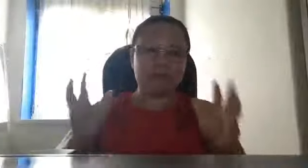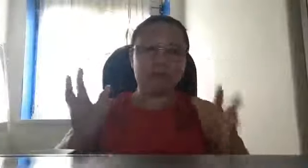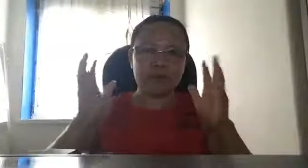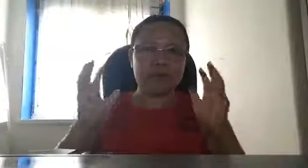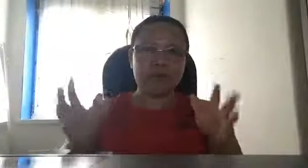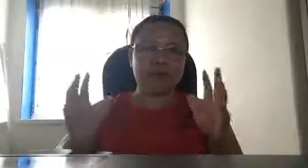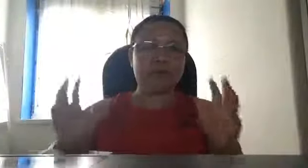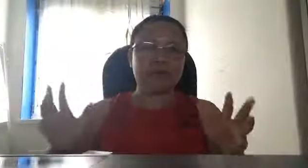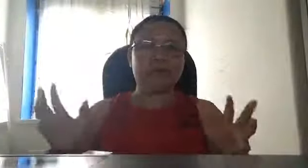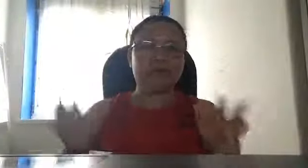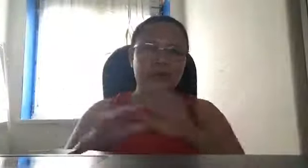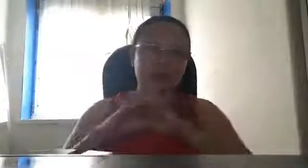ko at